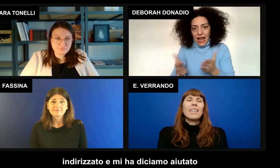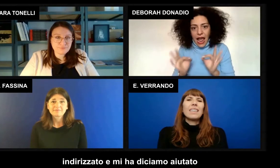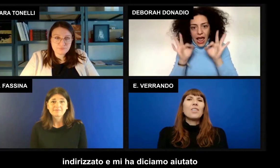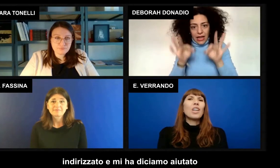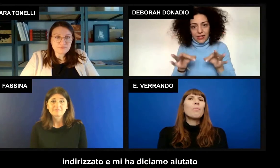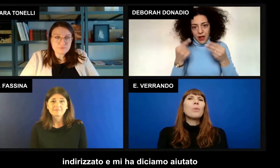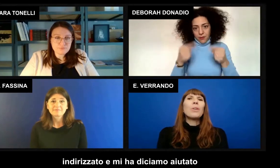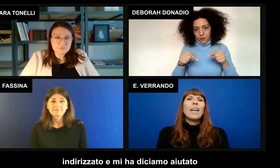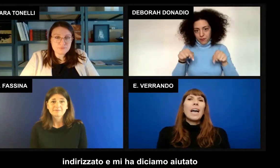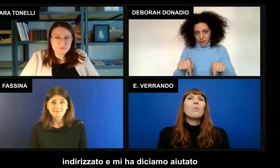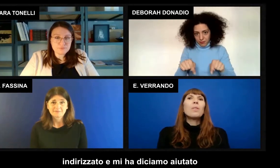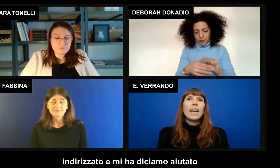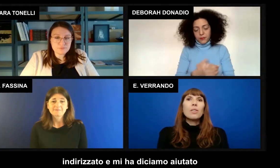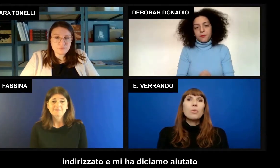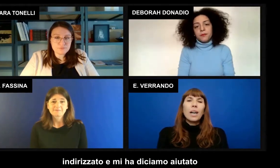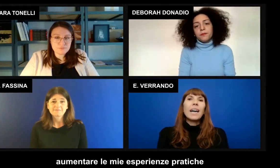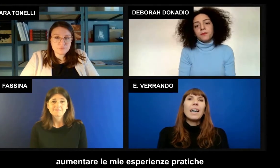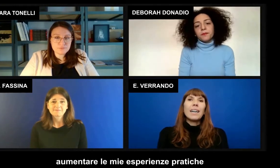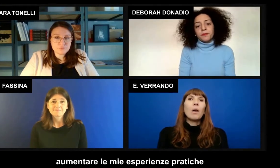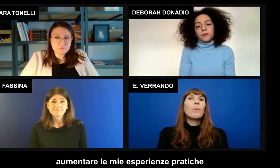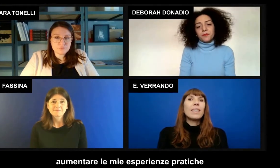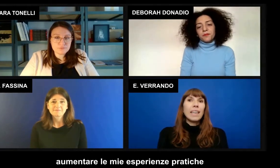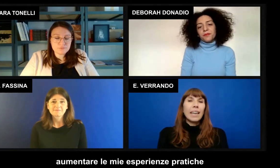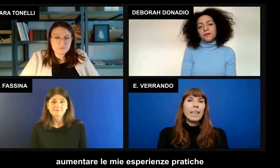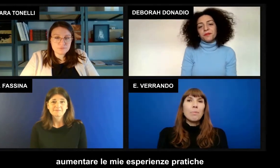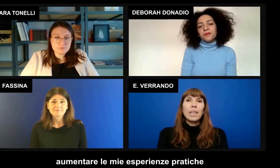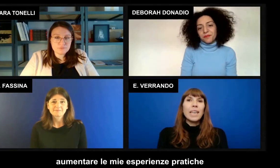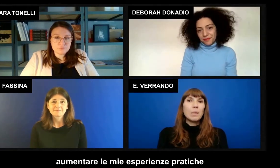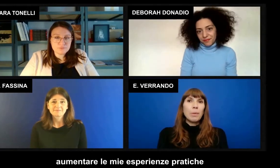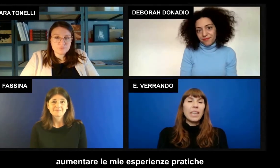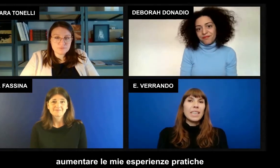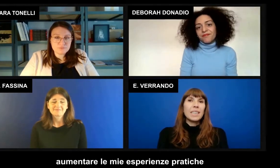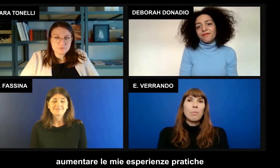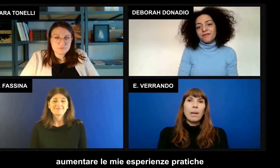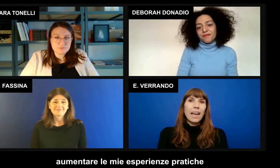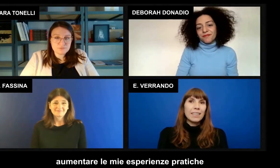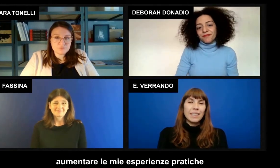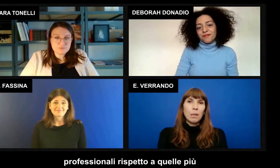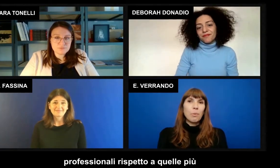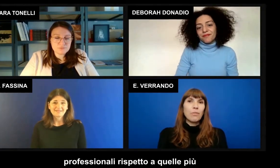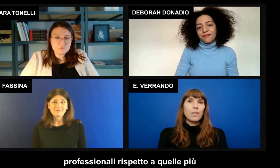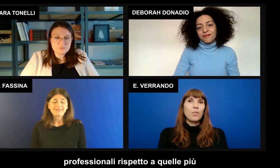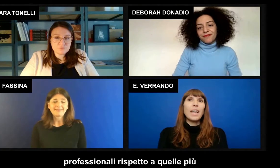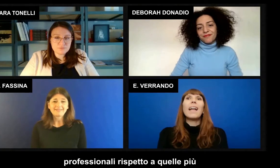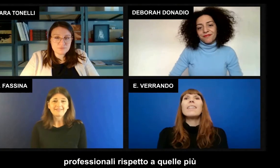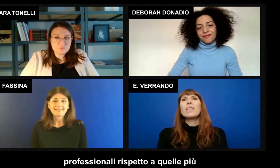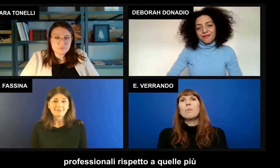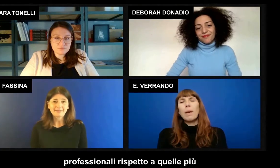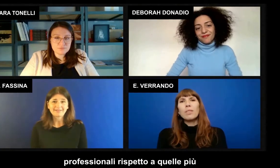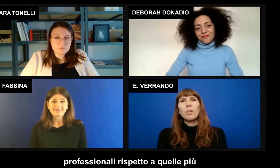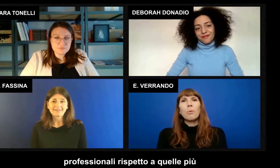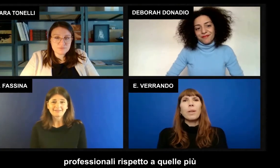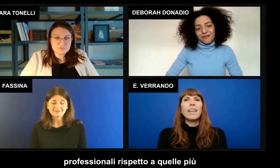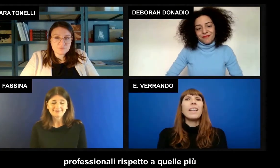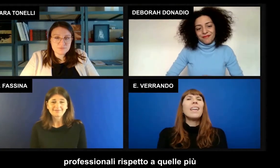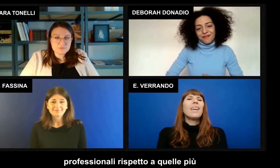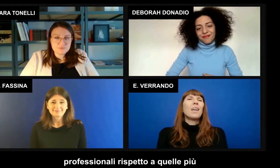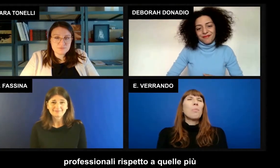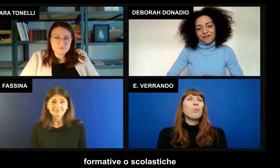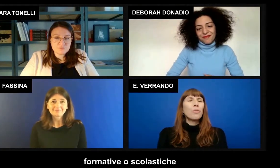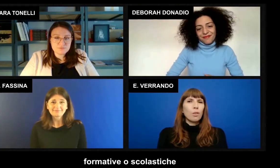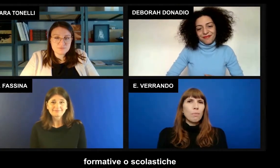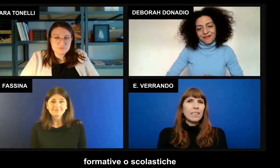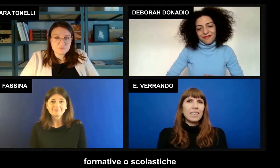diciamo, aiutato a aumentare le mie esperienze pratiche professionali rispetto a quelle